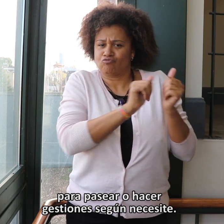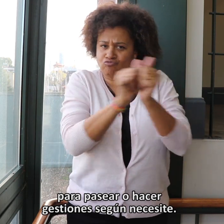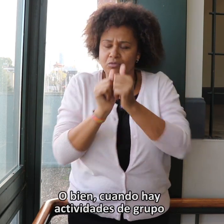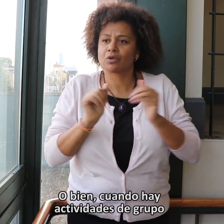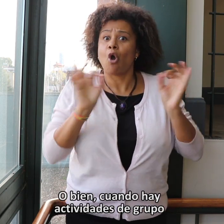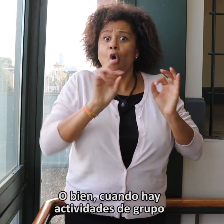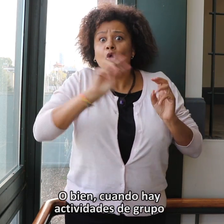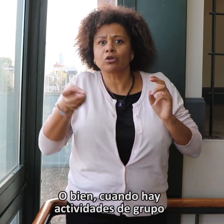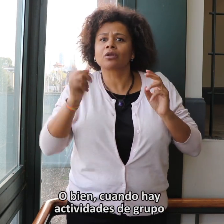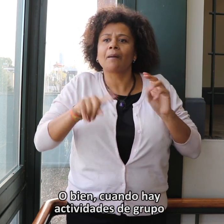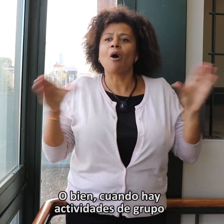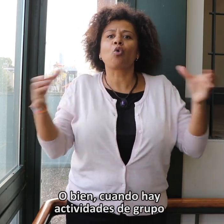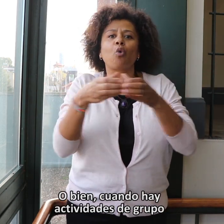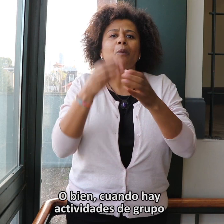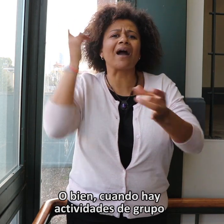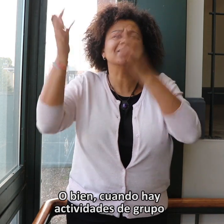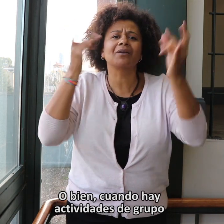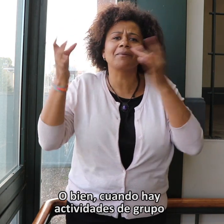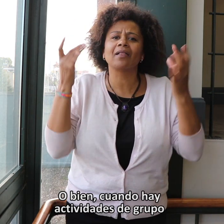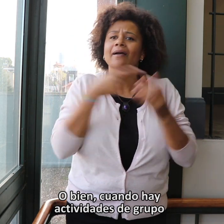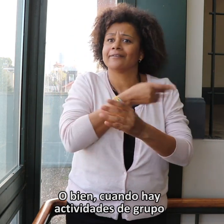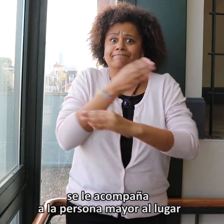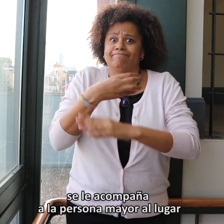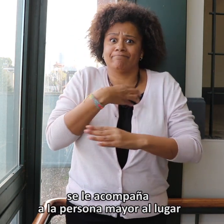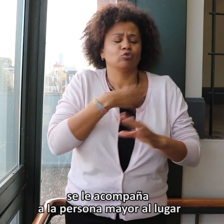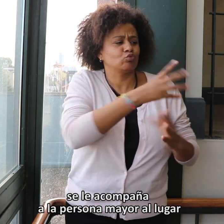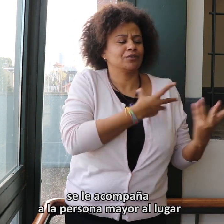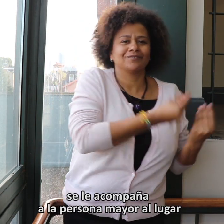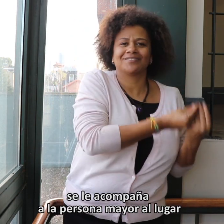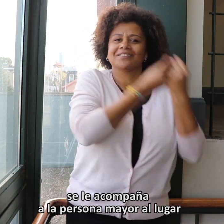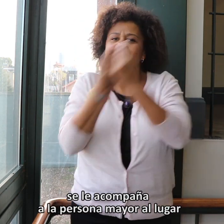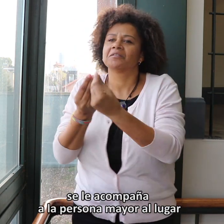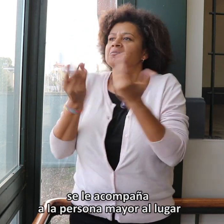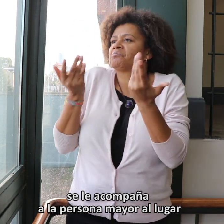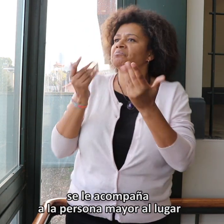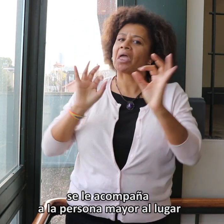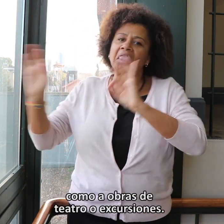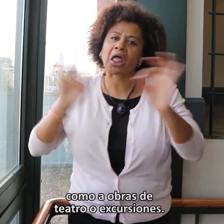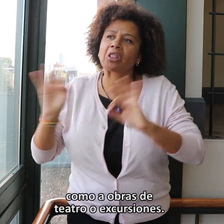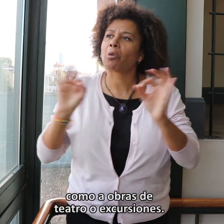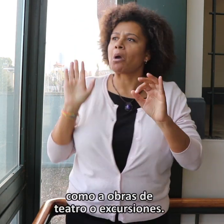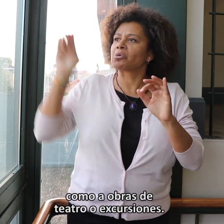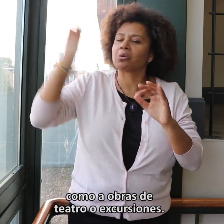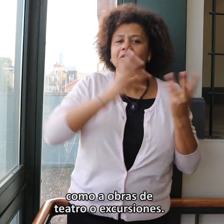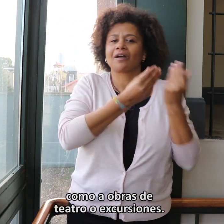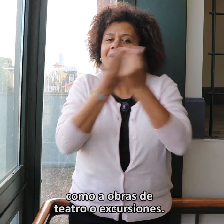O bien, cuando hay actividades de grupo, se le acompaña a la persona mayor al lugar, como a obras de teatro,